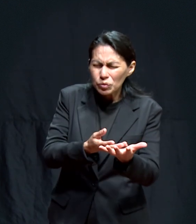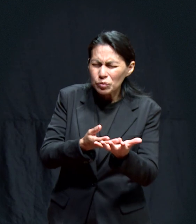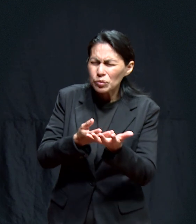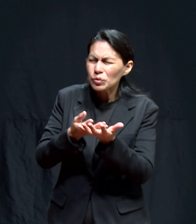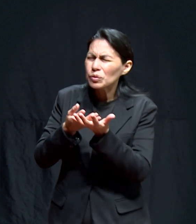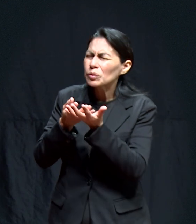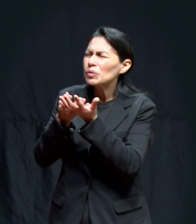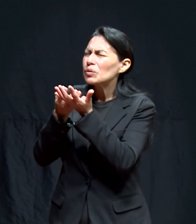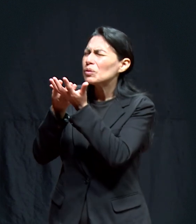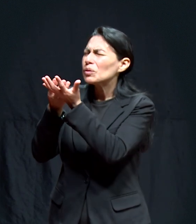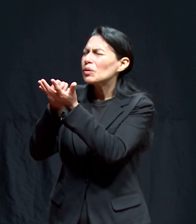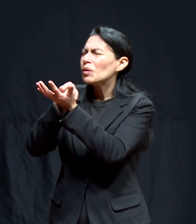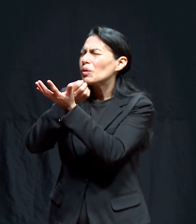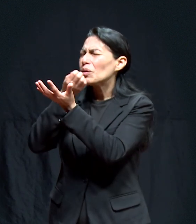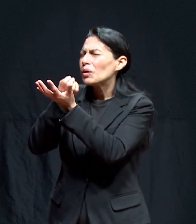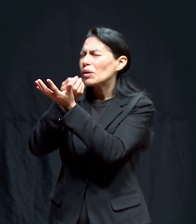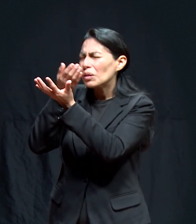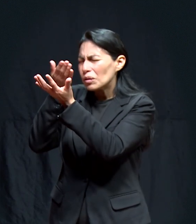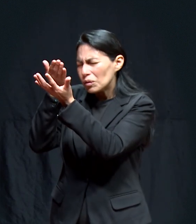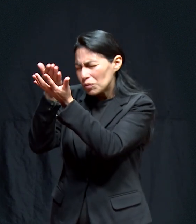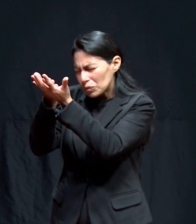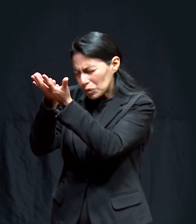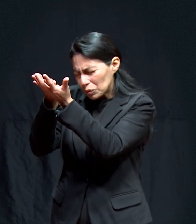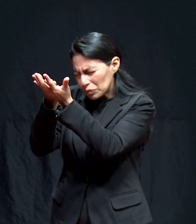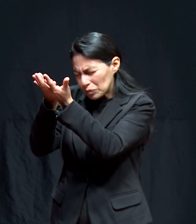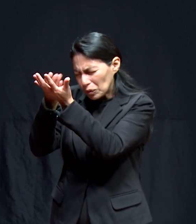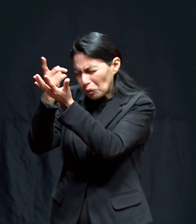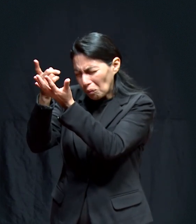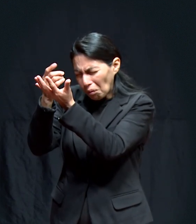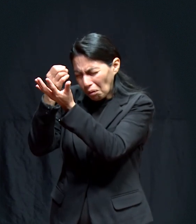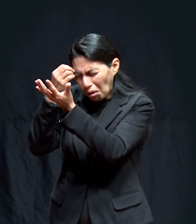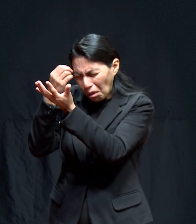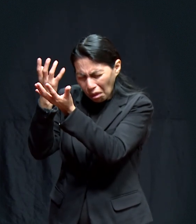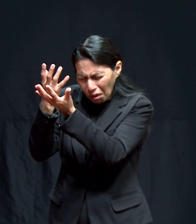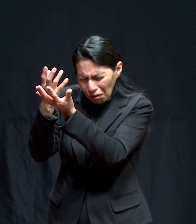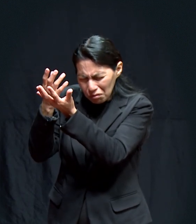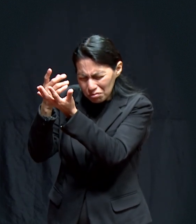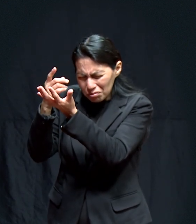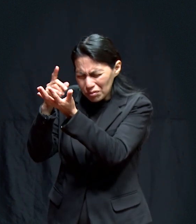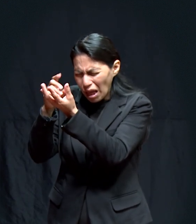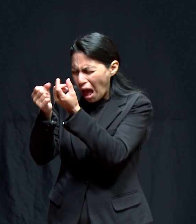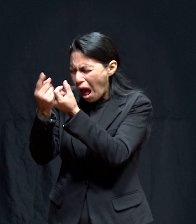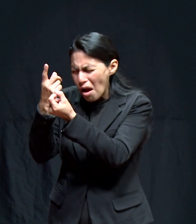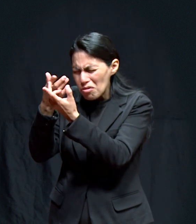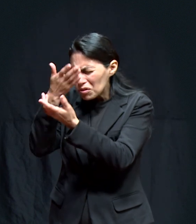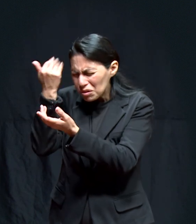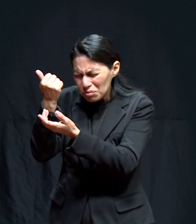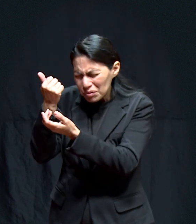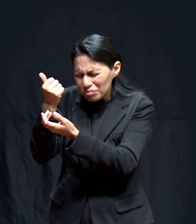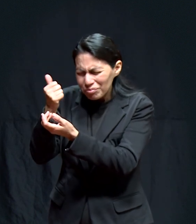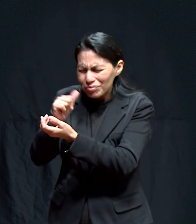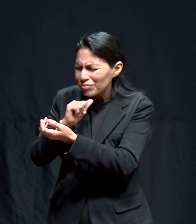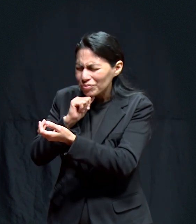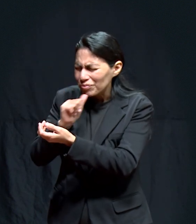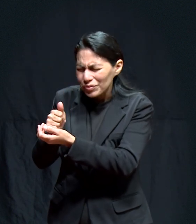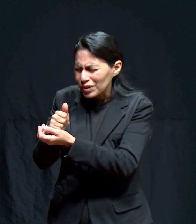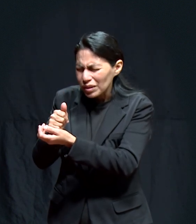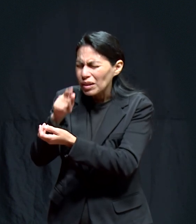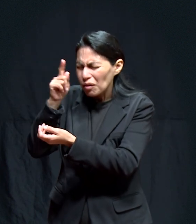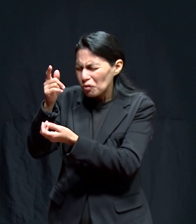Para ti no hay nada Que se te escape Señor Lo sabes todo Pero Señor